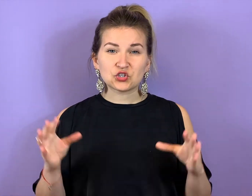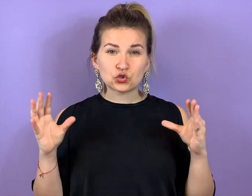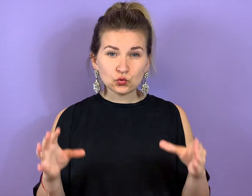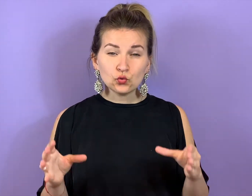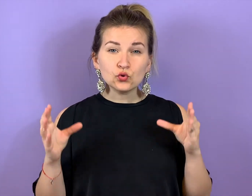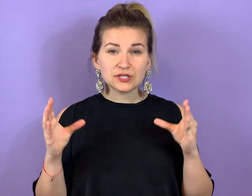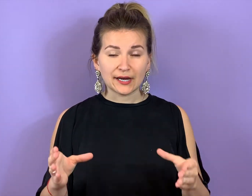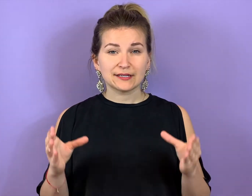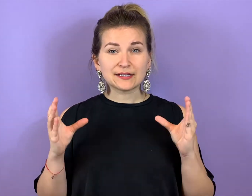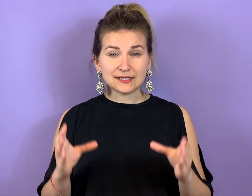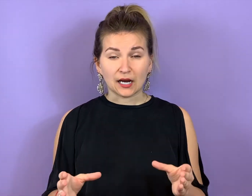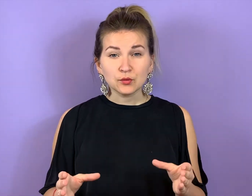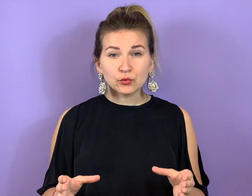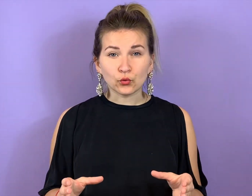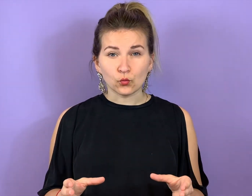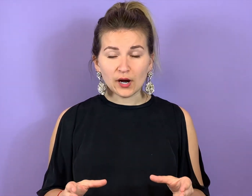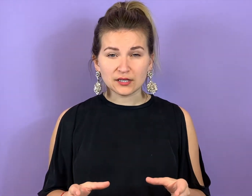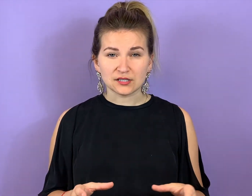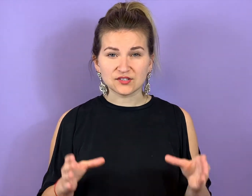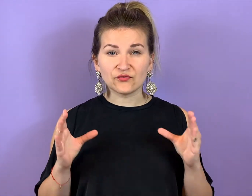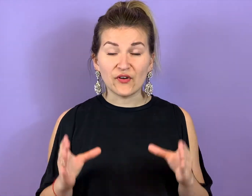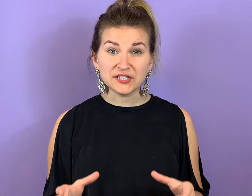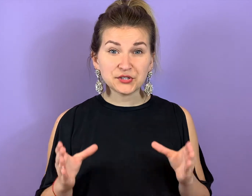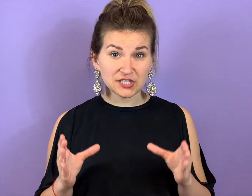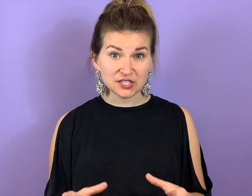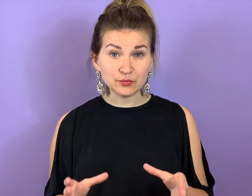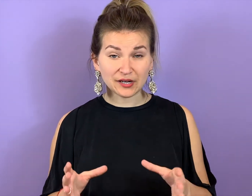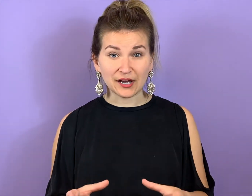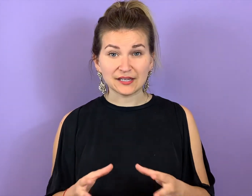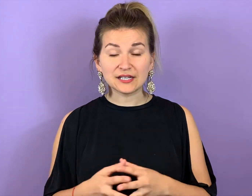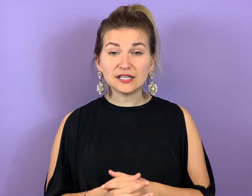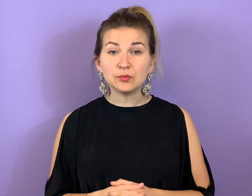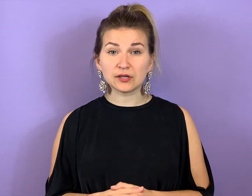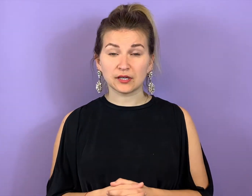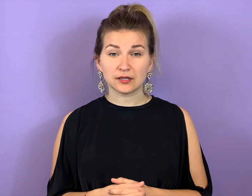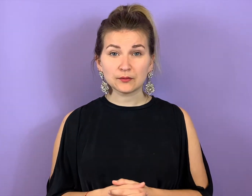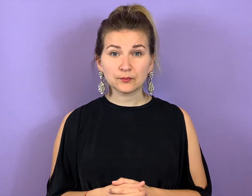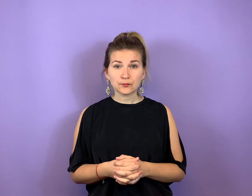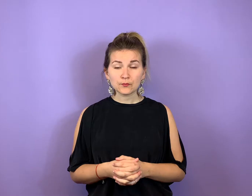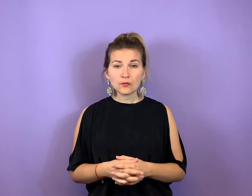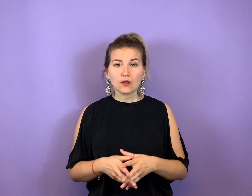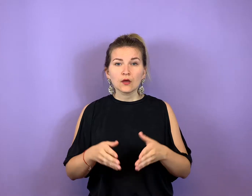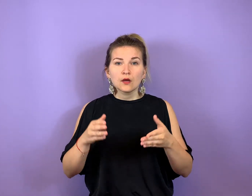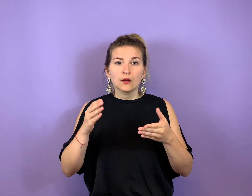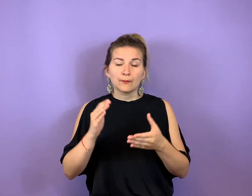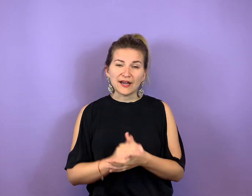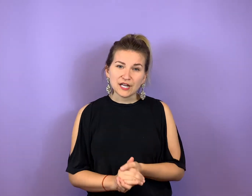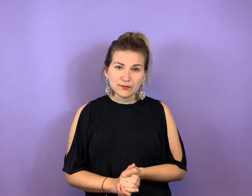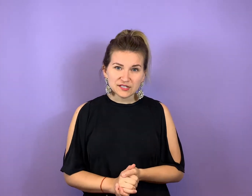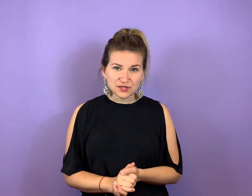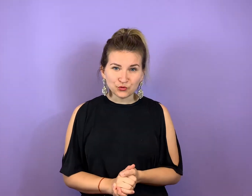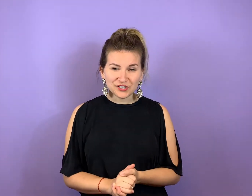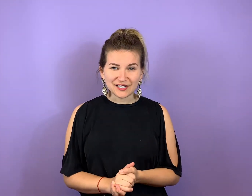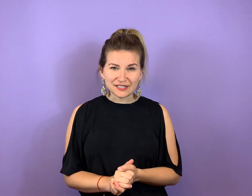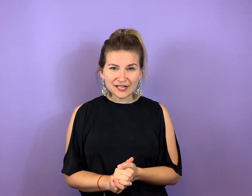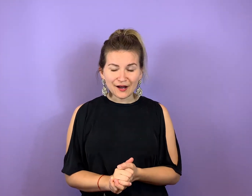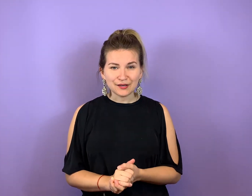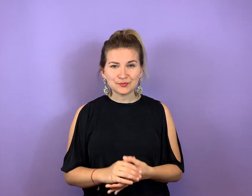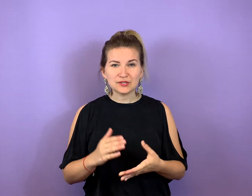du deine Gedanken beobachtest, wenn es in dem Bereich Liebe geht. Mein Name ist Simonian Liga, ich bin